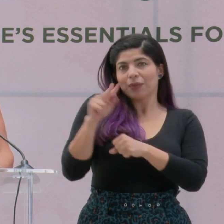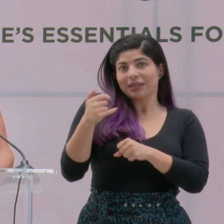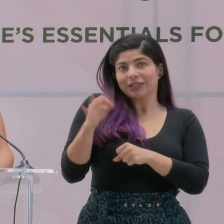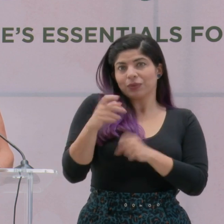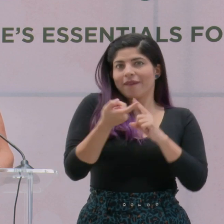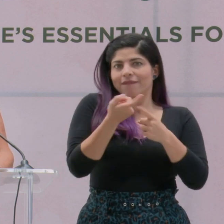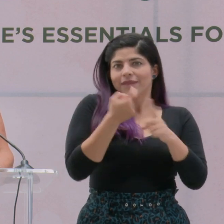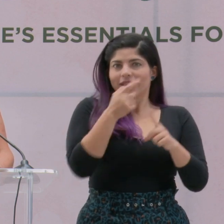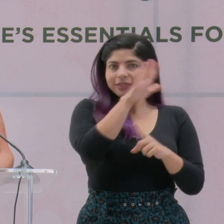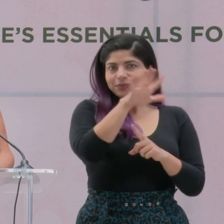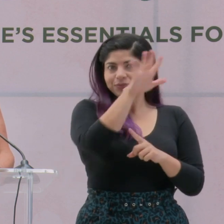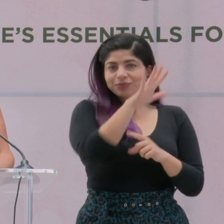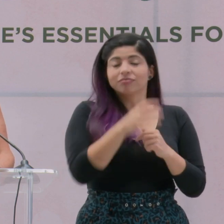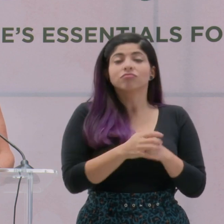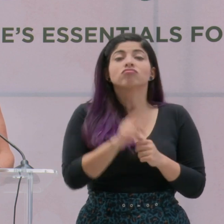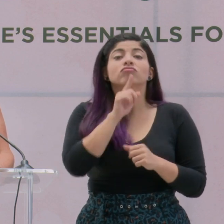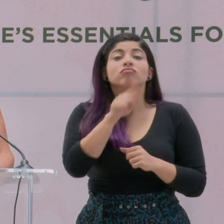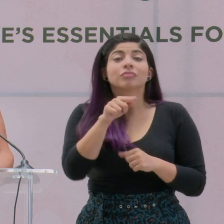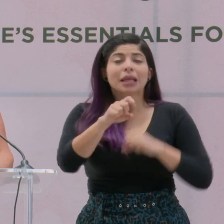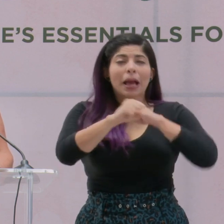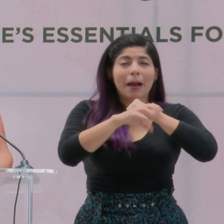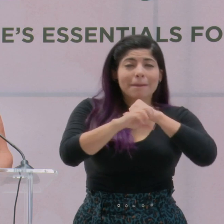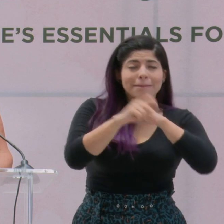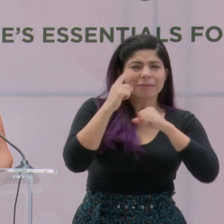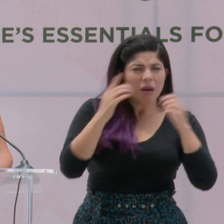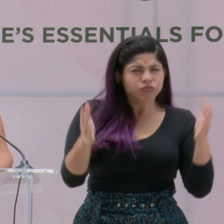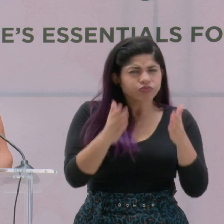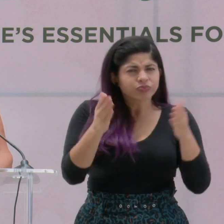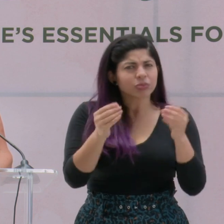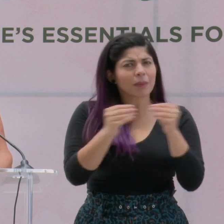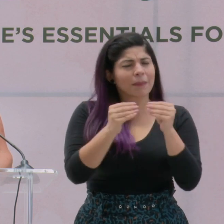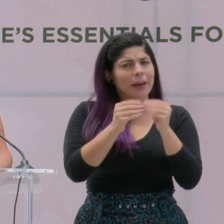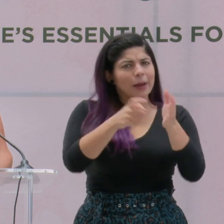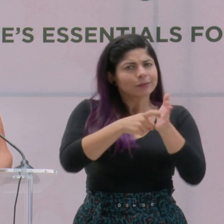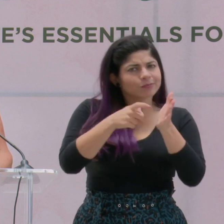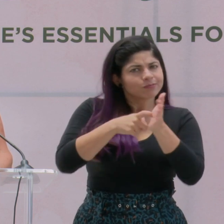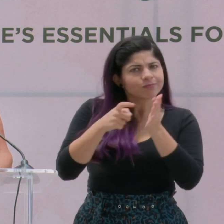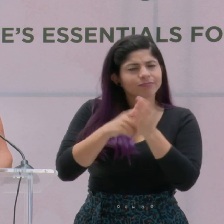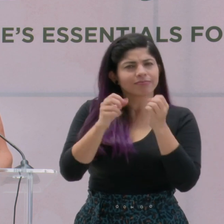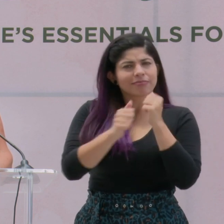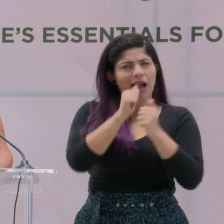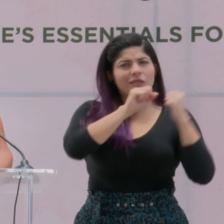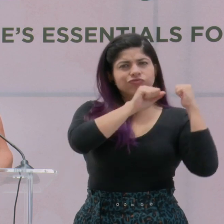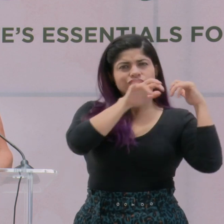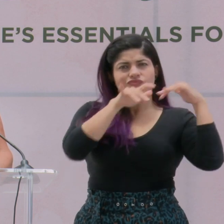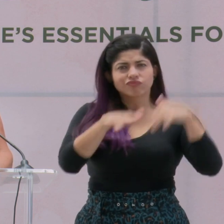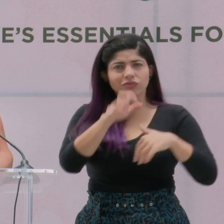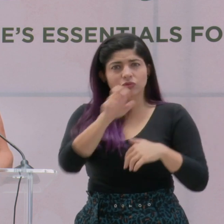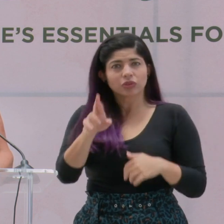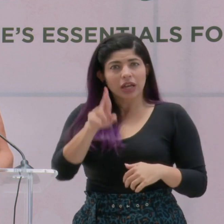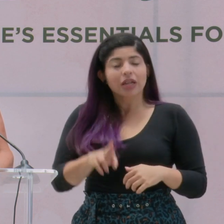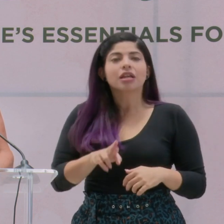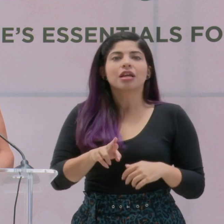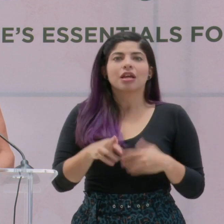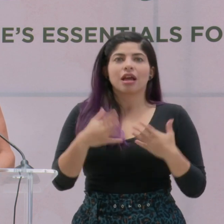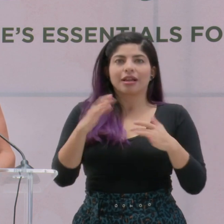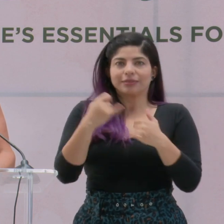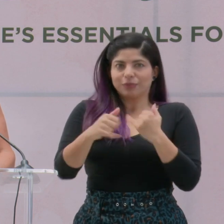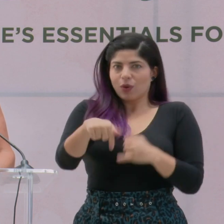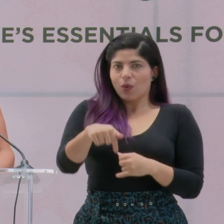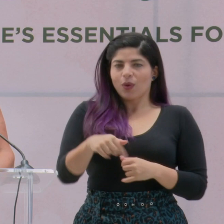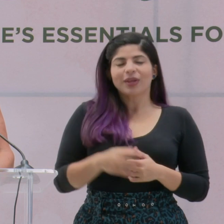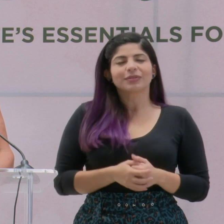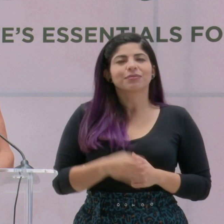Realmente la espera del sector privado por una campaña que genere más demanda de los mercados de mayor afluencia a Costa Rica ha llegado a su fin hoy.